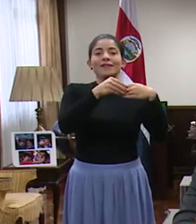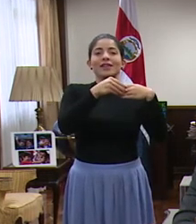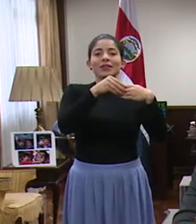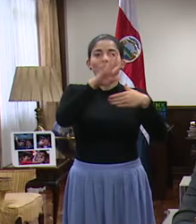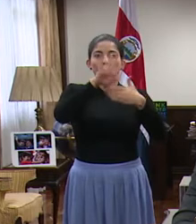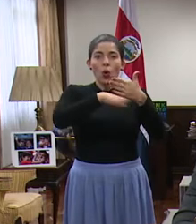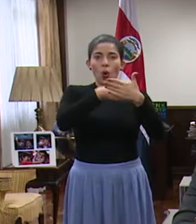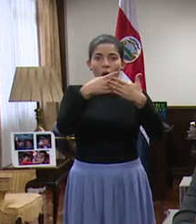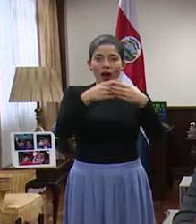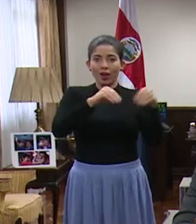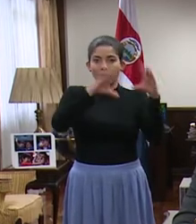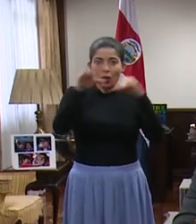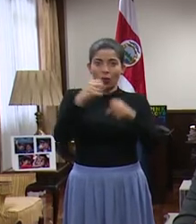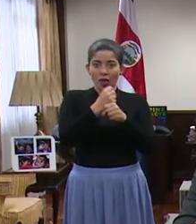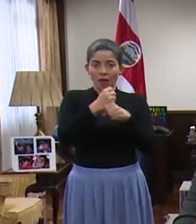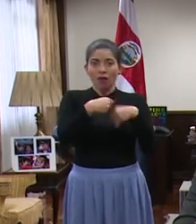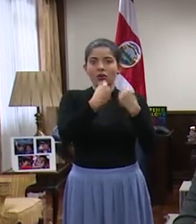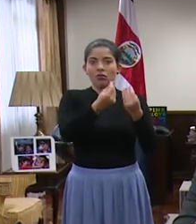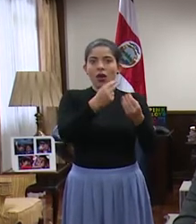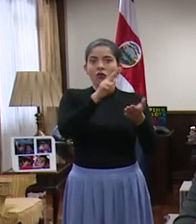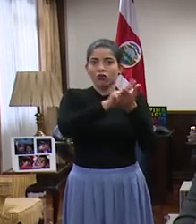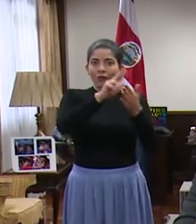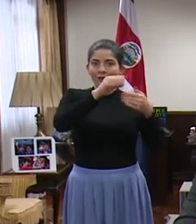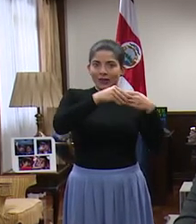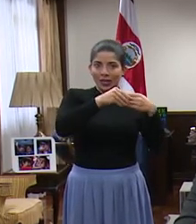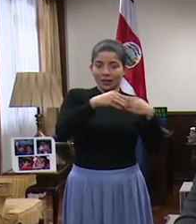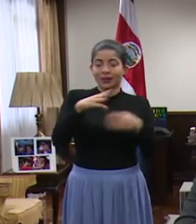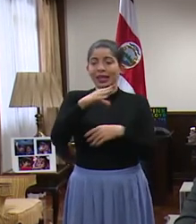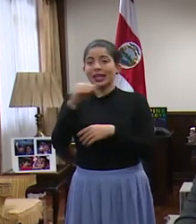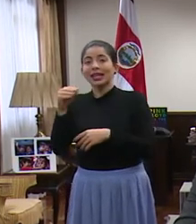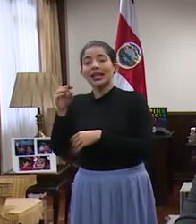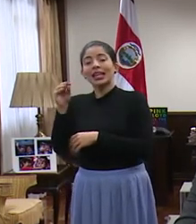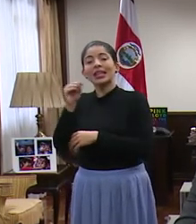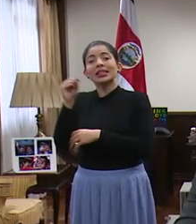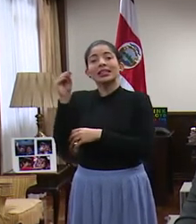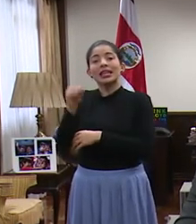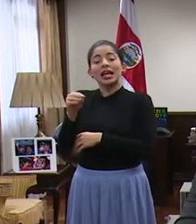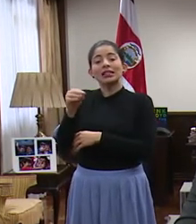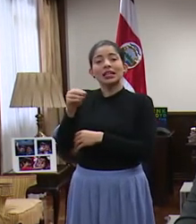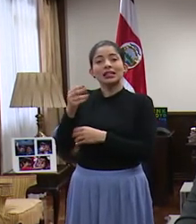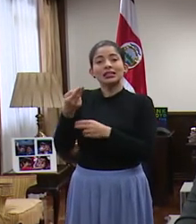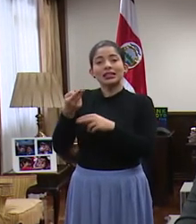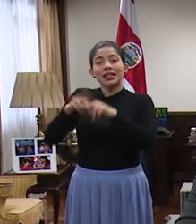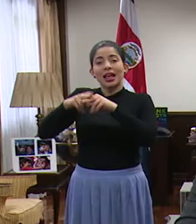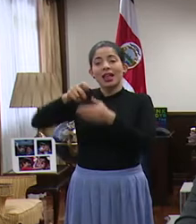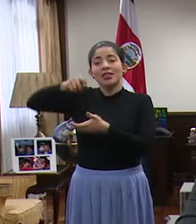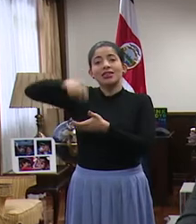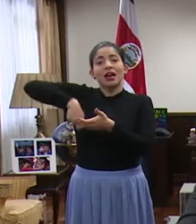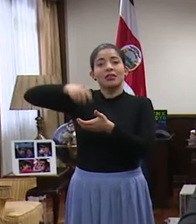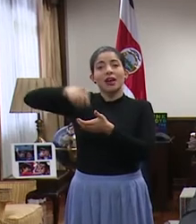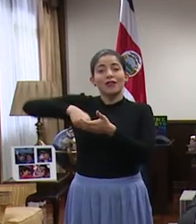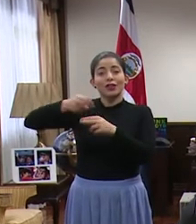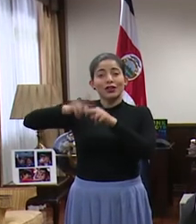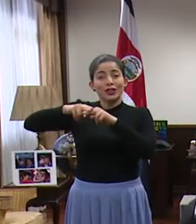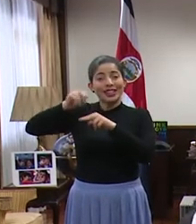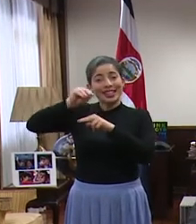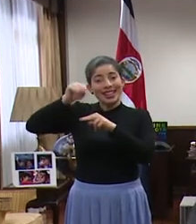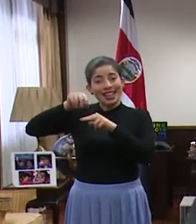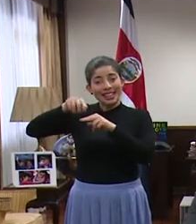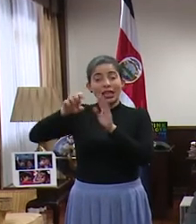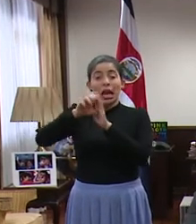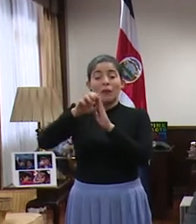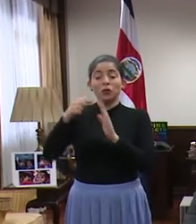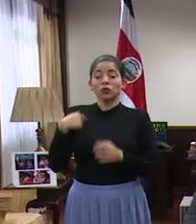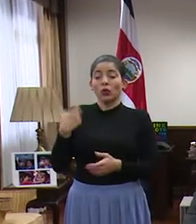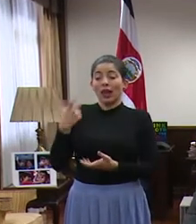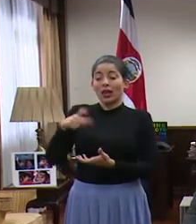jornadas, el proyecto de reducción de las tasas de adquirencia de los datáfonos, es decir, para que en el rayado